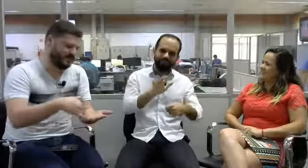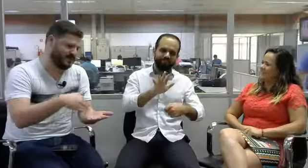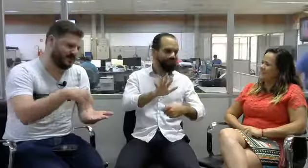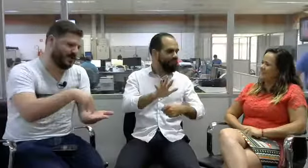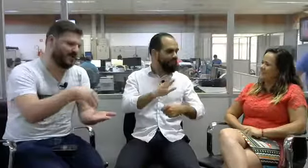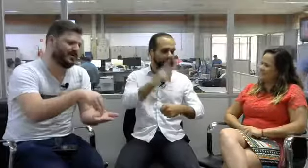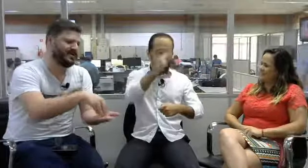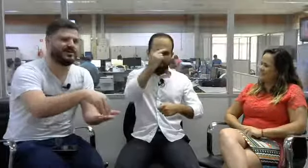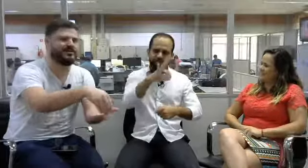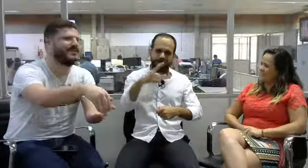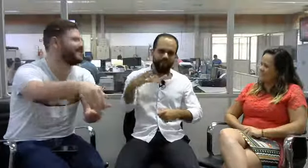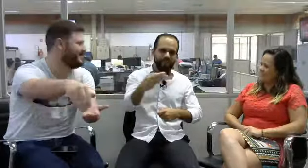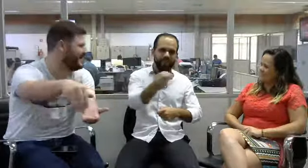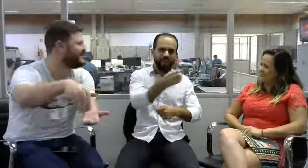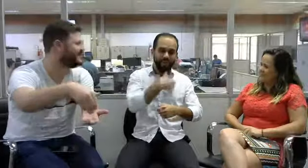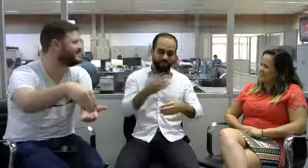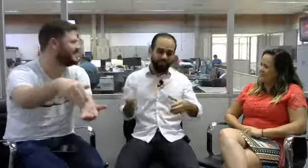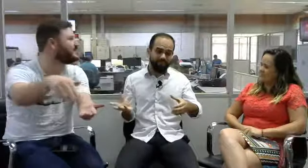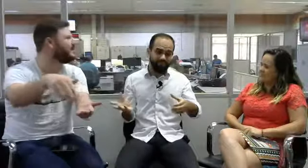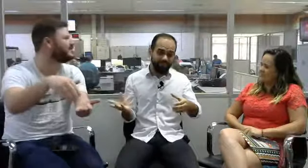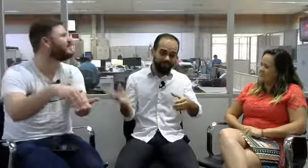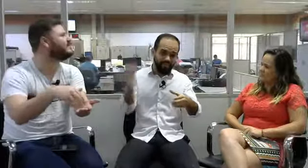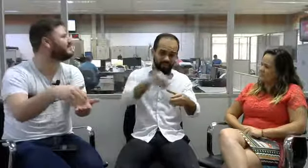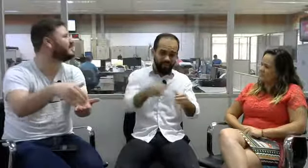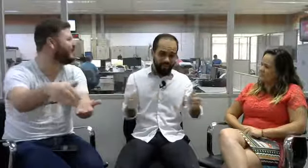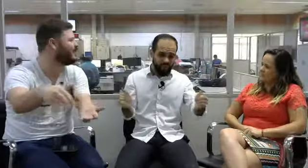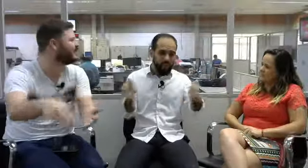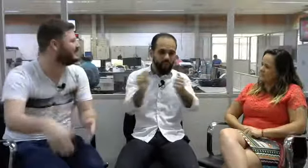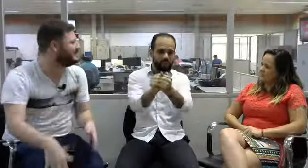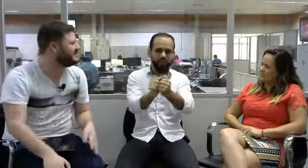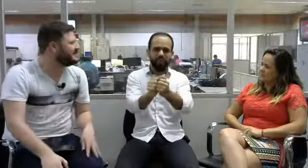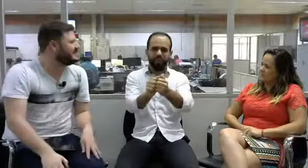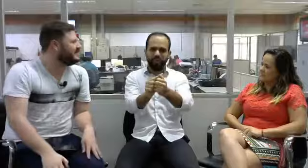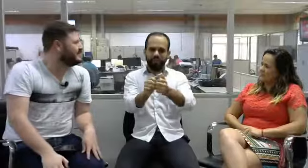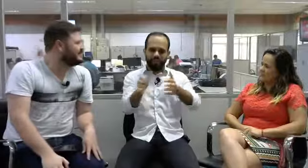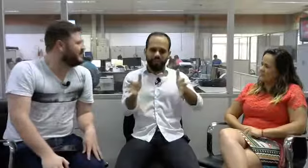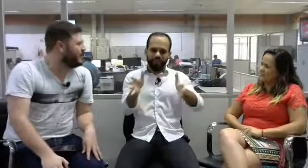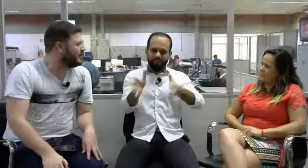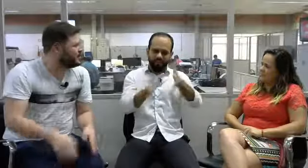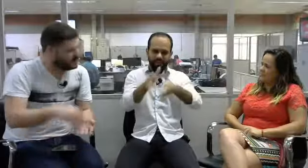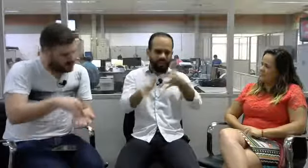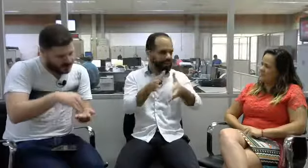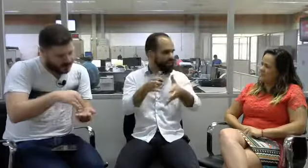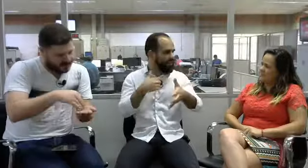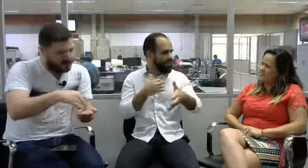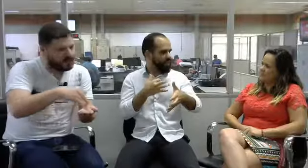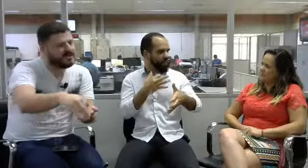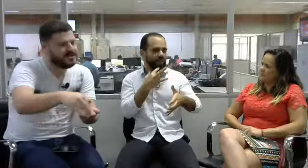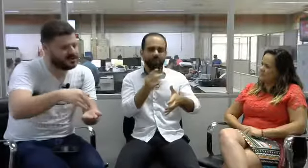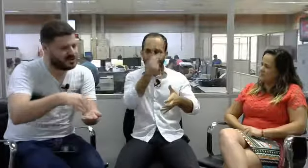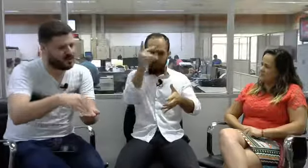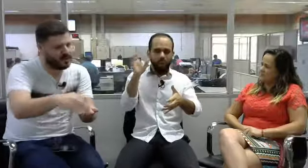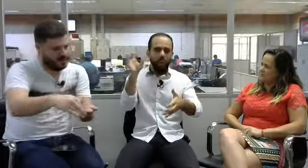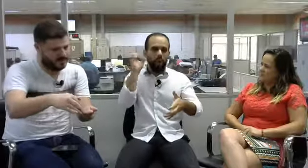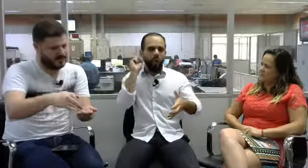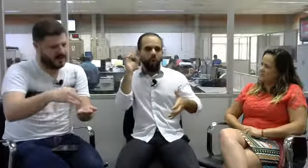não colocam a gente automaticamente nesse caminho, você não concorda? Quando uma pessoa que é ouvinte como eu, ela